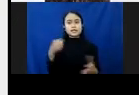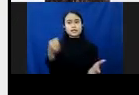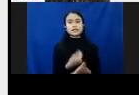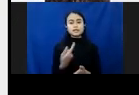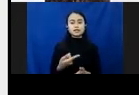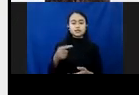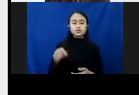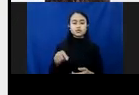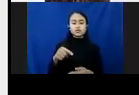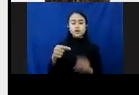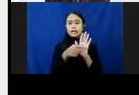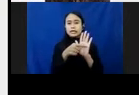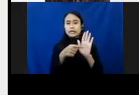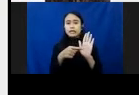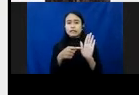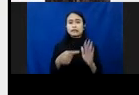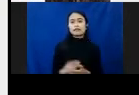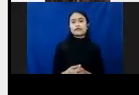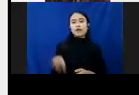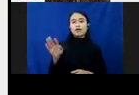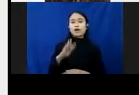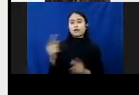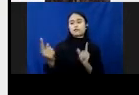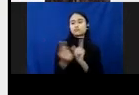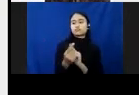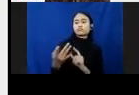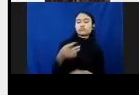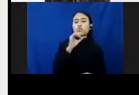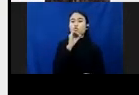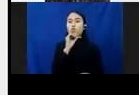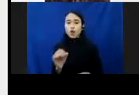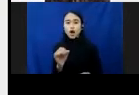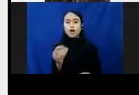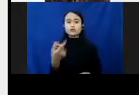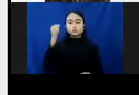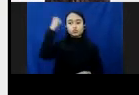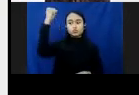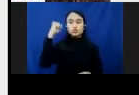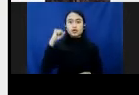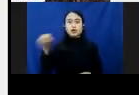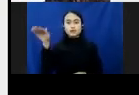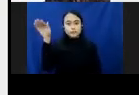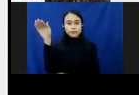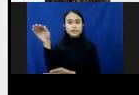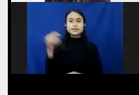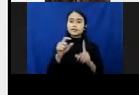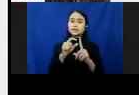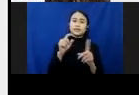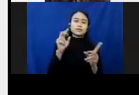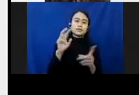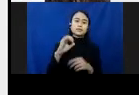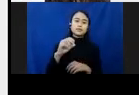negatif yang sering ditemukan pada anak. Berita bohong, spam, ujian kebencian, pornografi, aksi